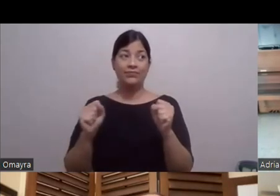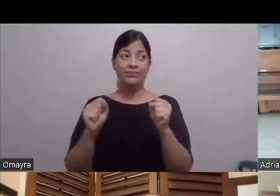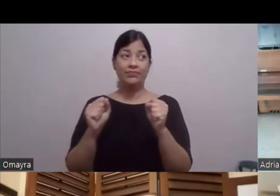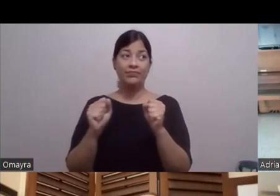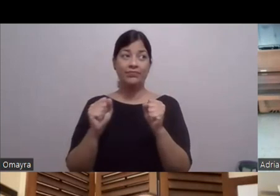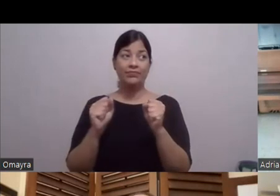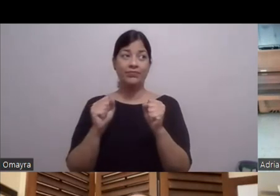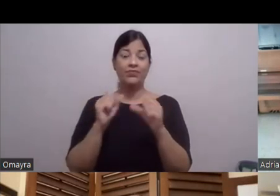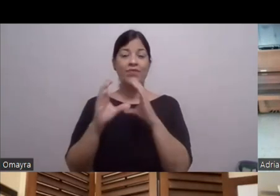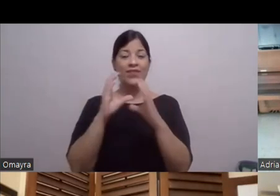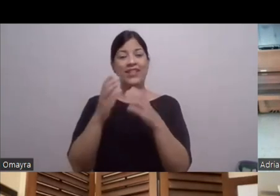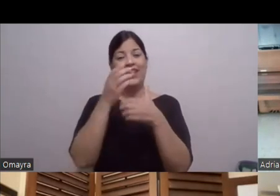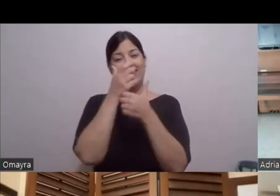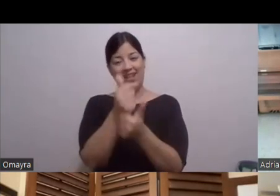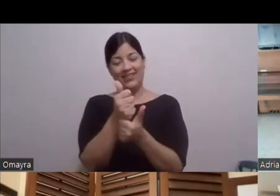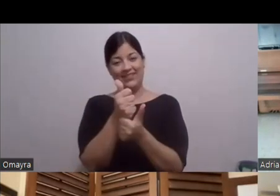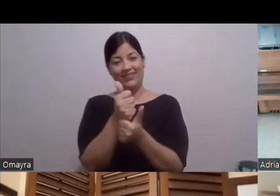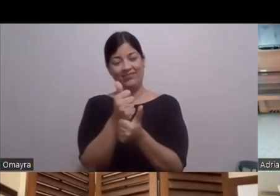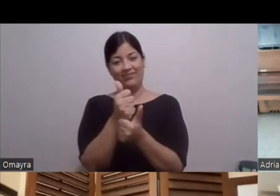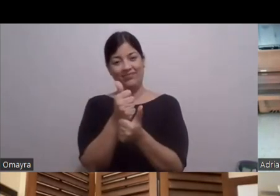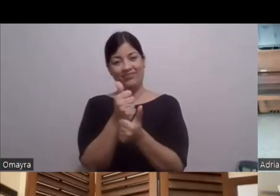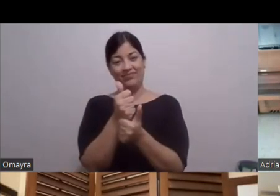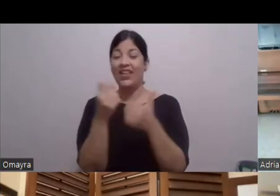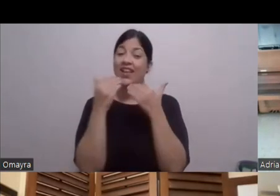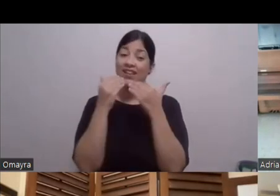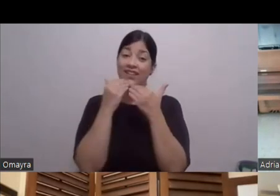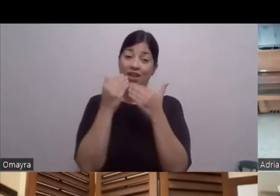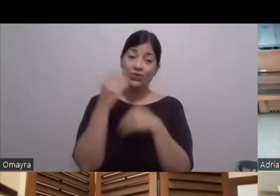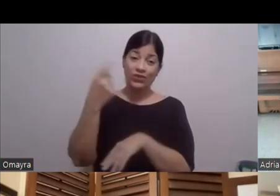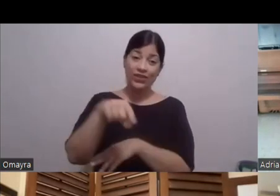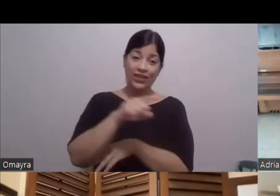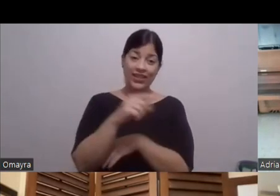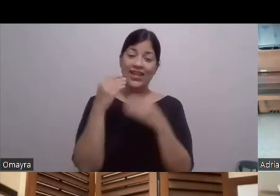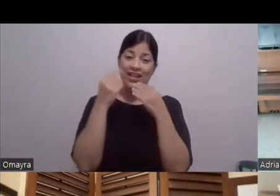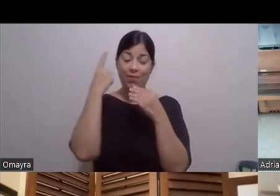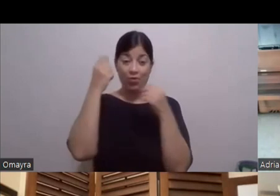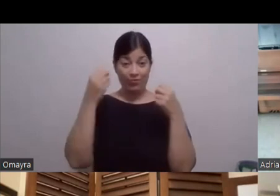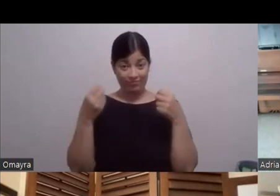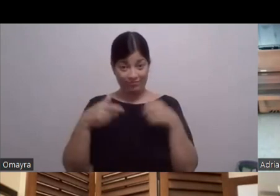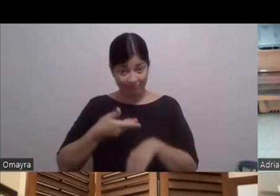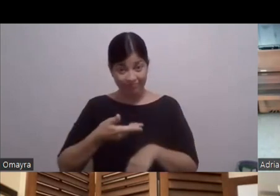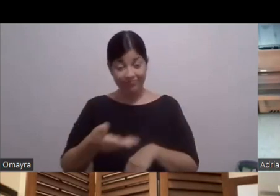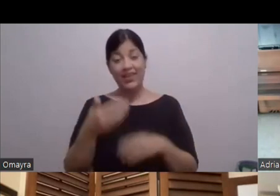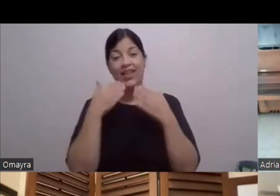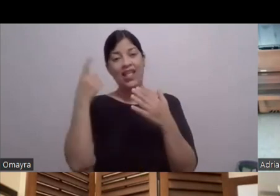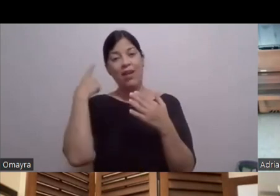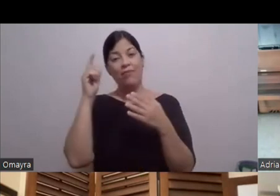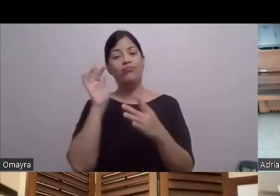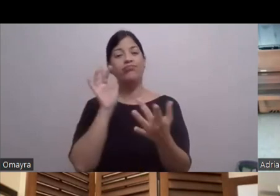gracias Néstor Gracias a ustedes Gracias a ustedes Por la invitación Gracias por darme La oportunidad De llegar un poquito Al público Y por darle Pues el